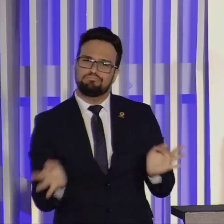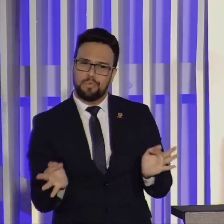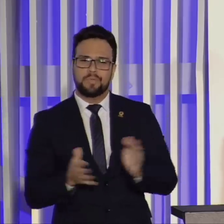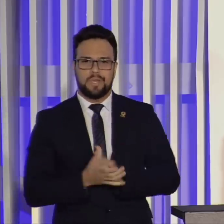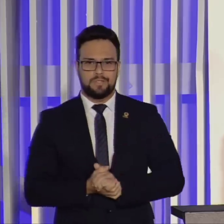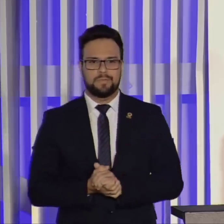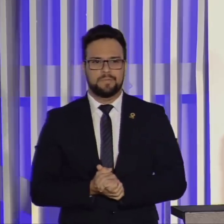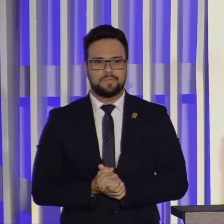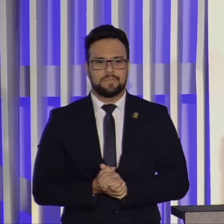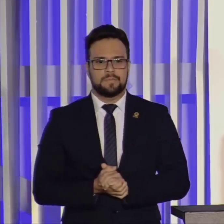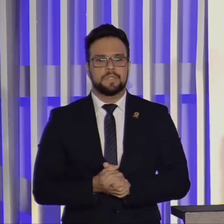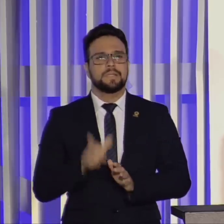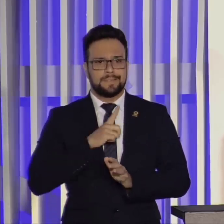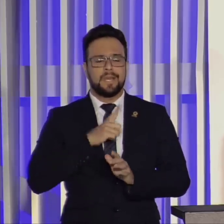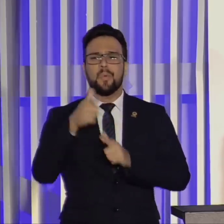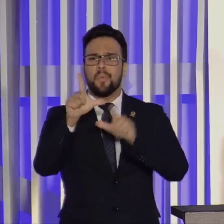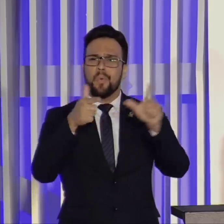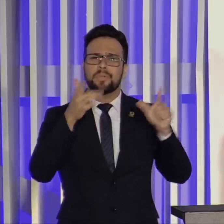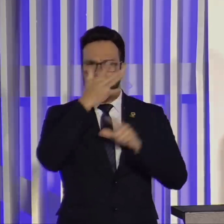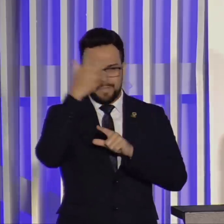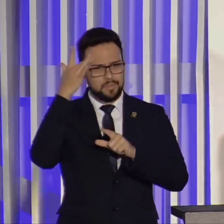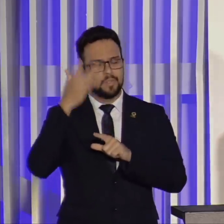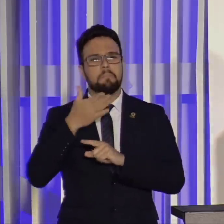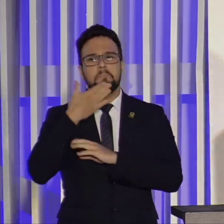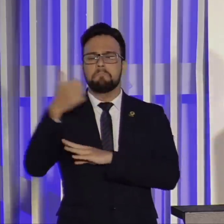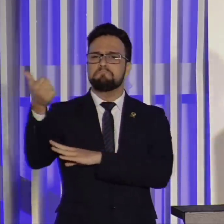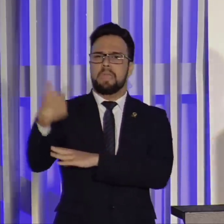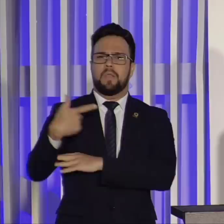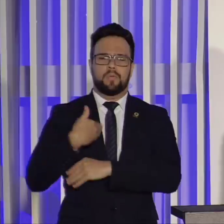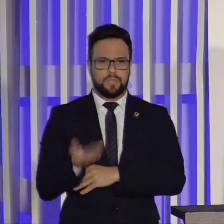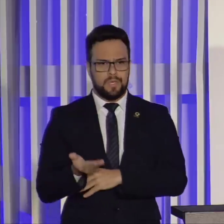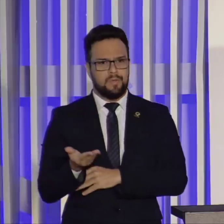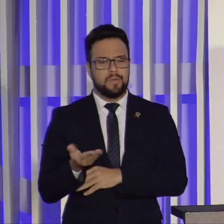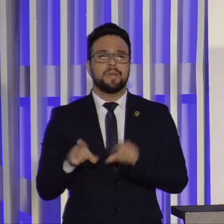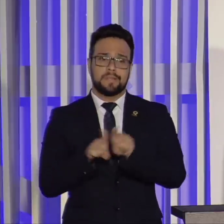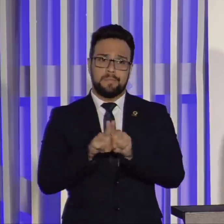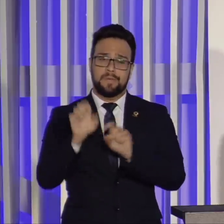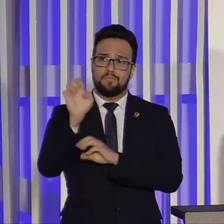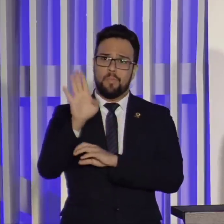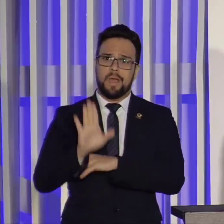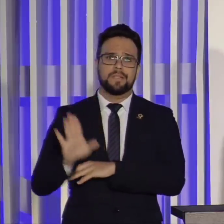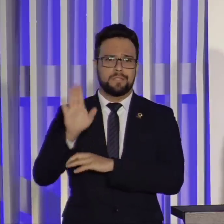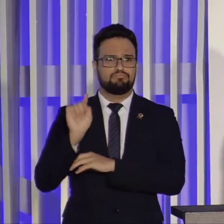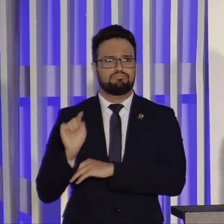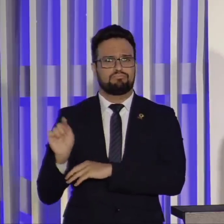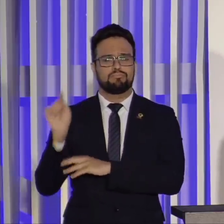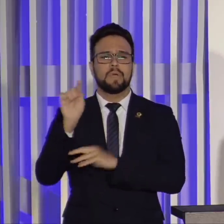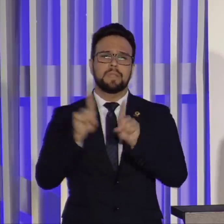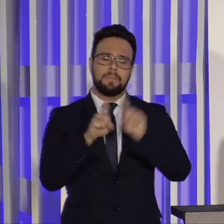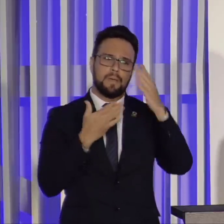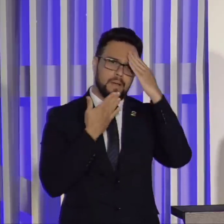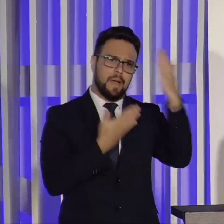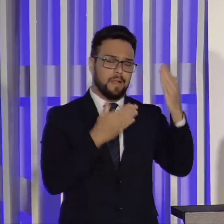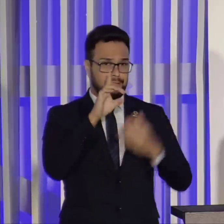Tem muita gente melhor do que eu, ou melhor do que nós, pelo Brasil. E a outra é a gratidão. Agradeço a